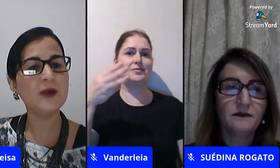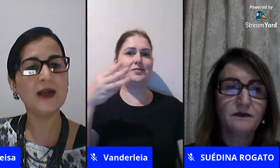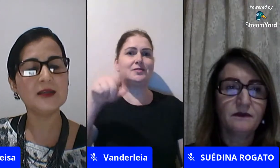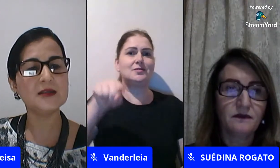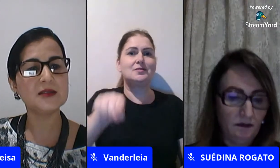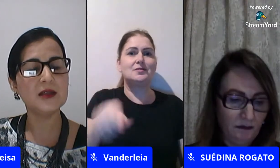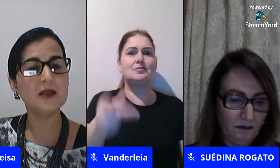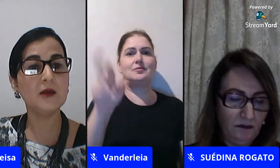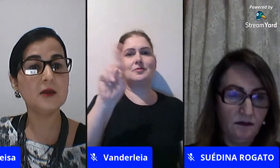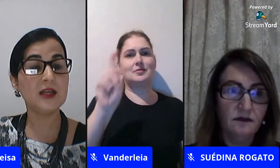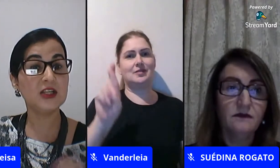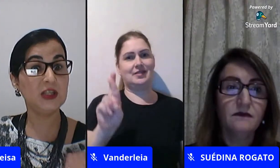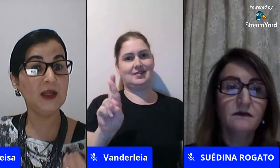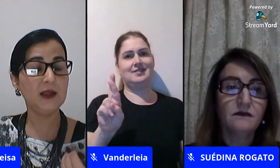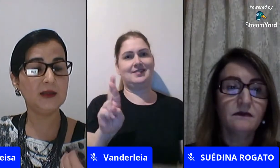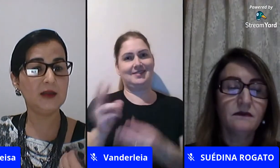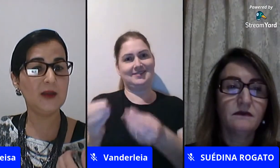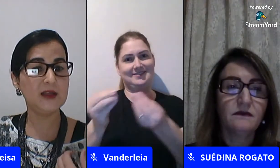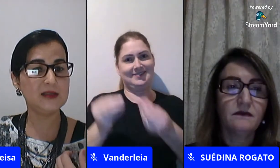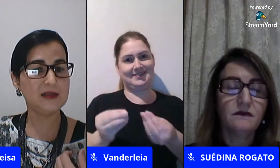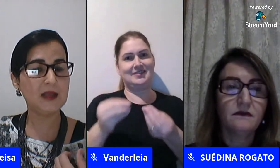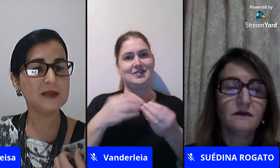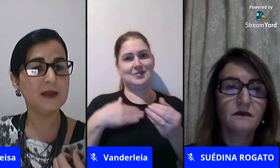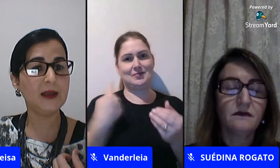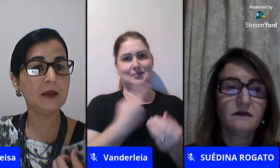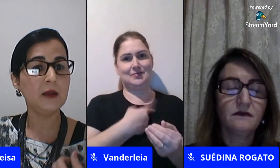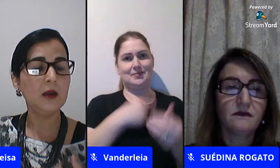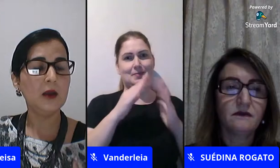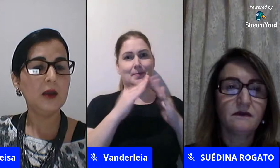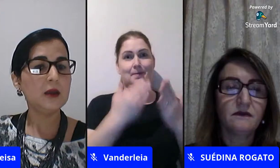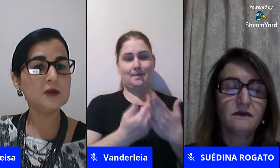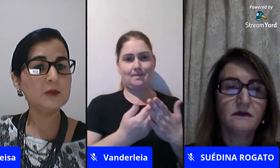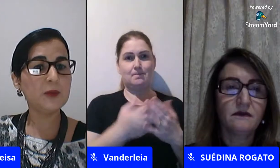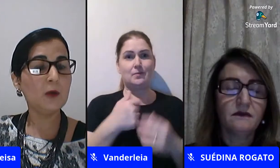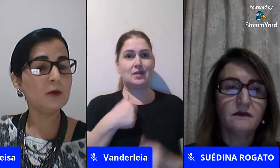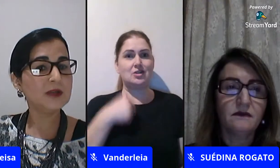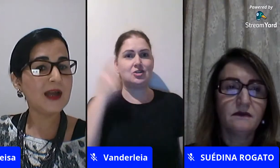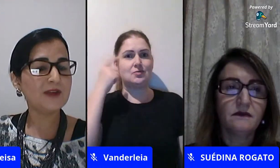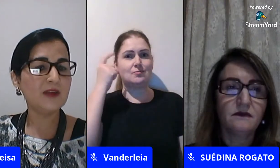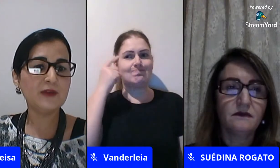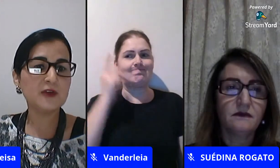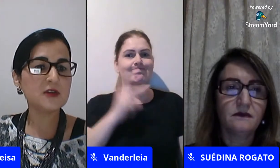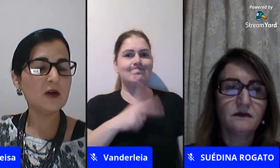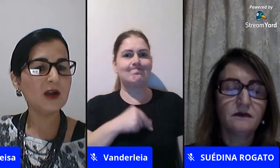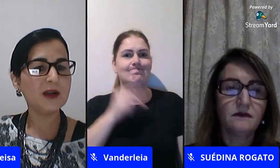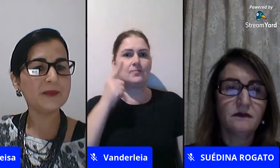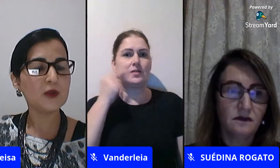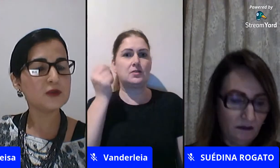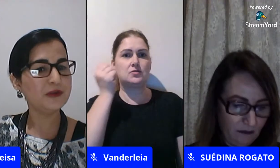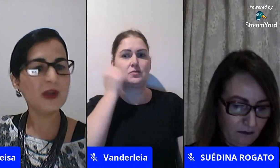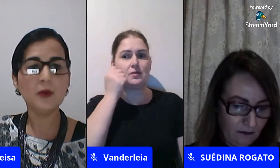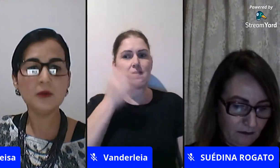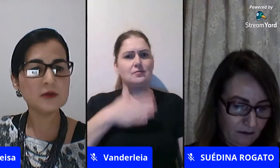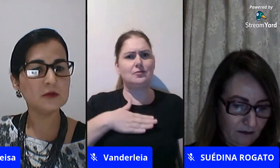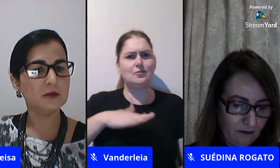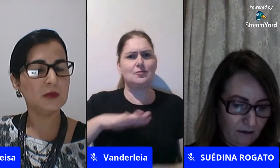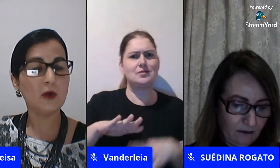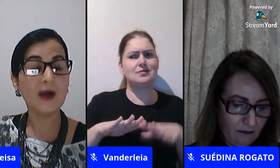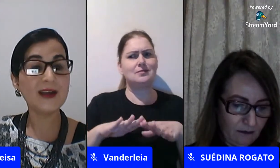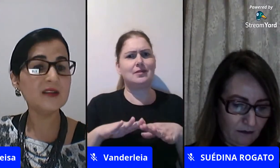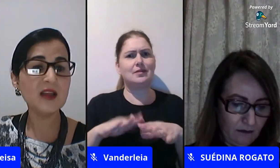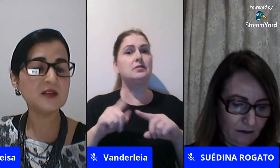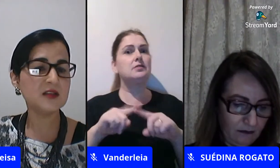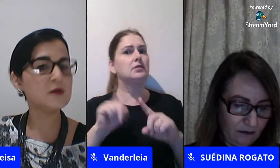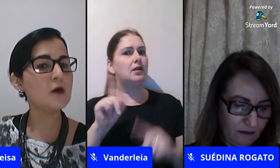chamado os pais então eu até achei que ia ter uma resistência né e pelo contrário teve mãe que falou assim olha eu sofri abuso